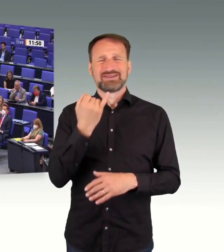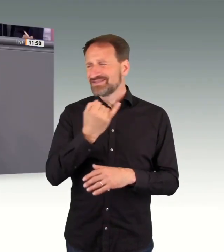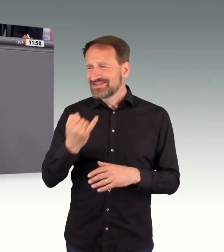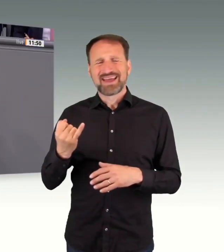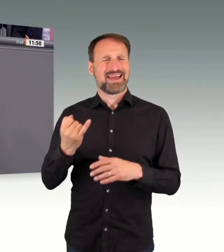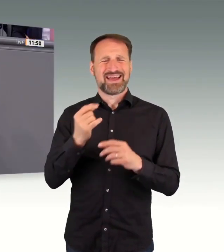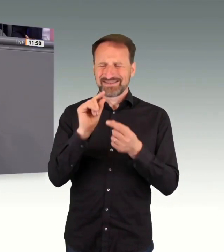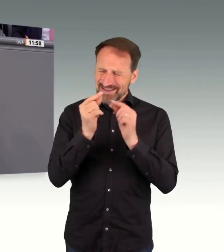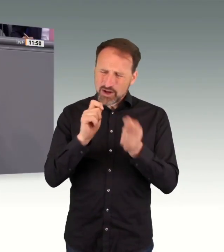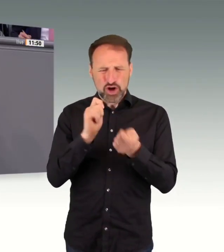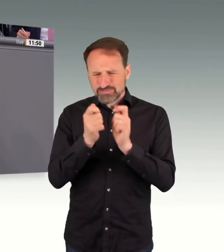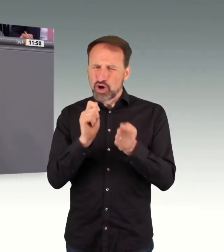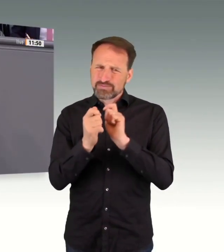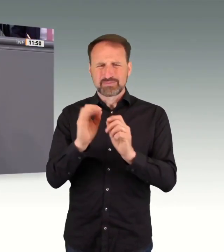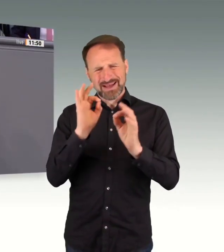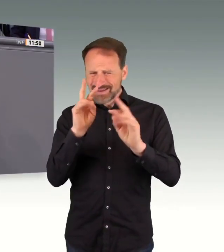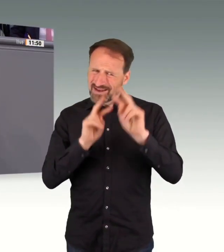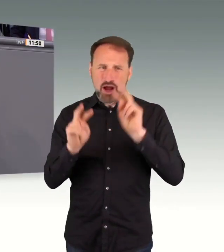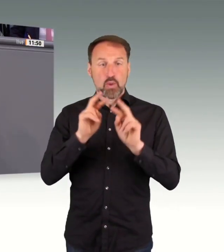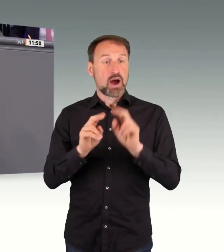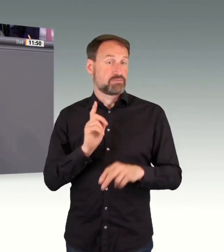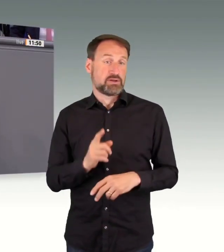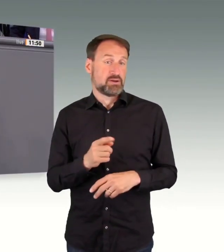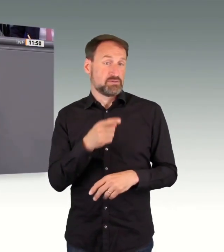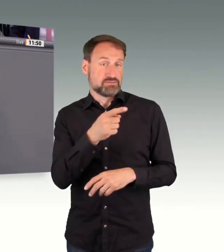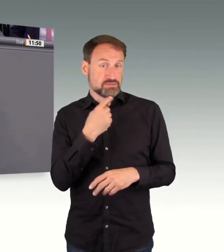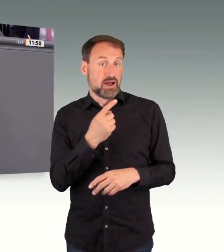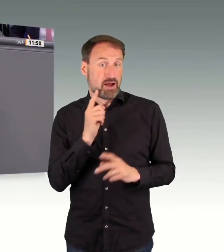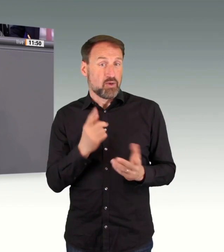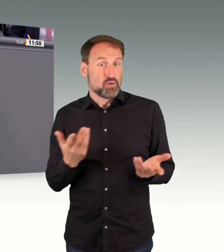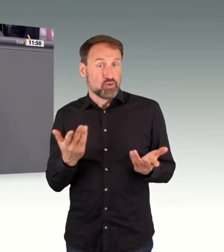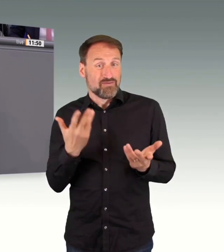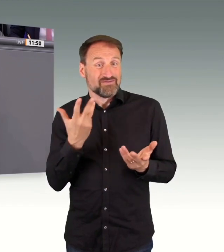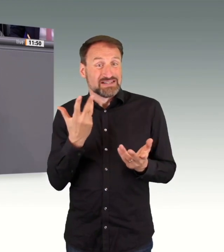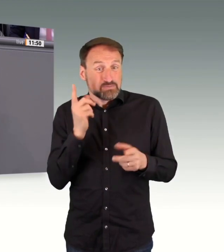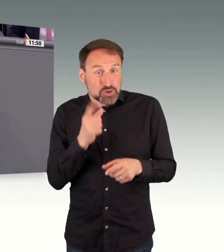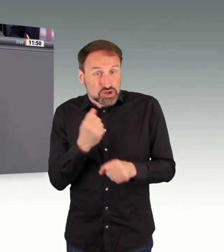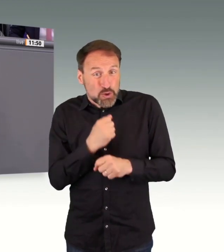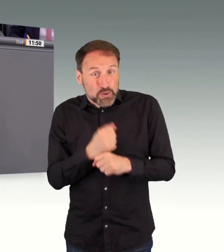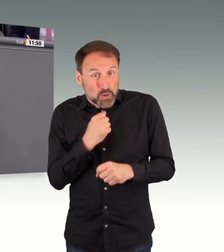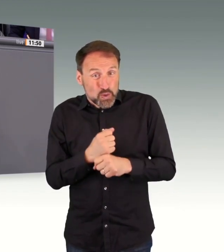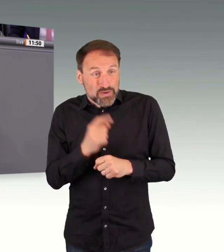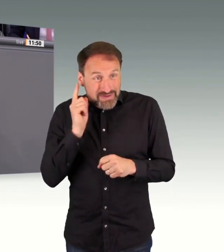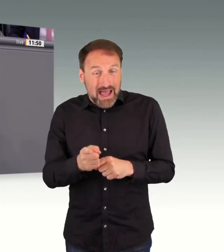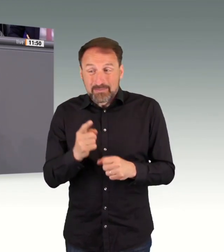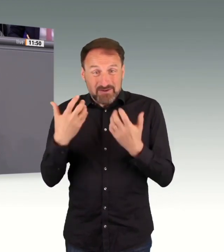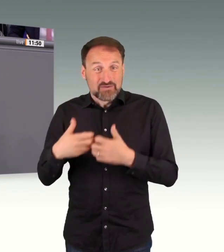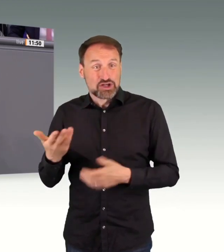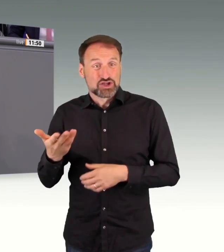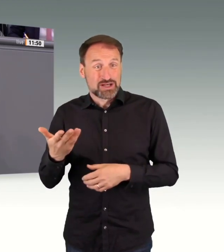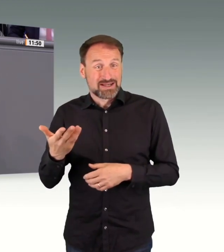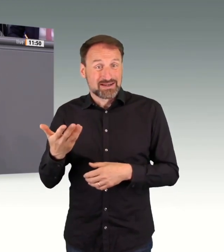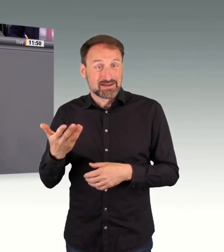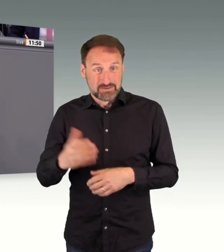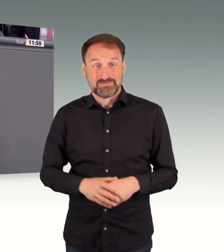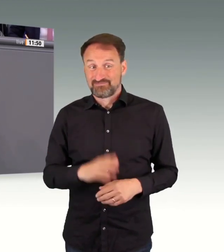Sie schlagen unter anderem vor, dass Klagen gegen den Ausbau der Leitungsnetze, der erneuerbaren Energien, der